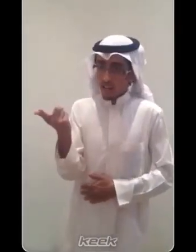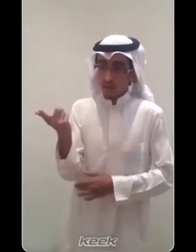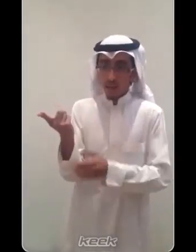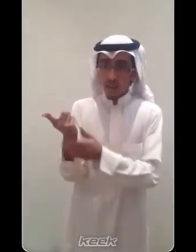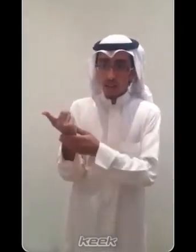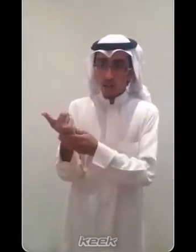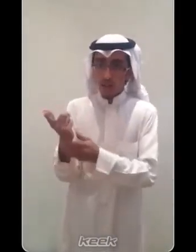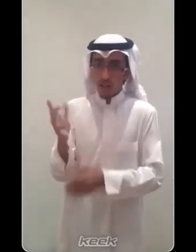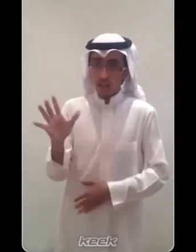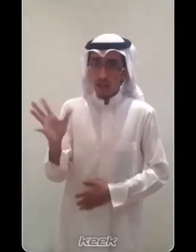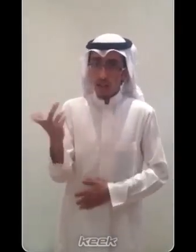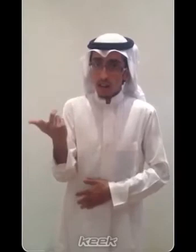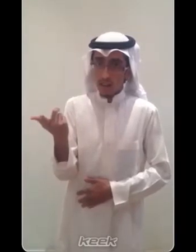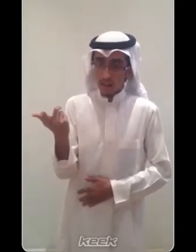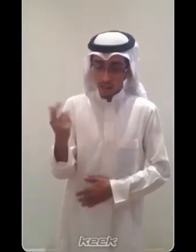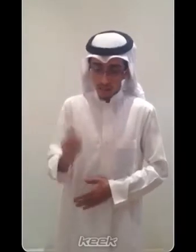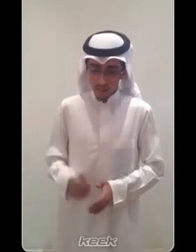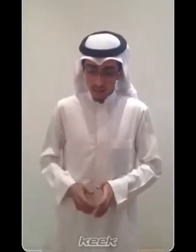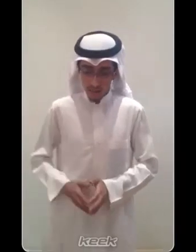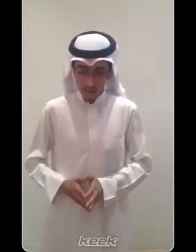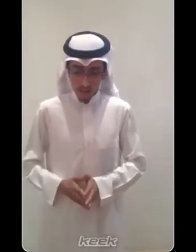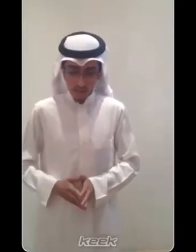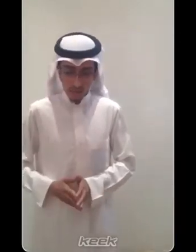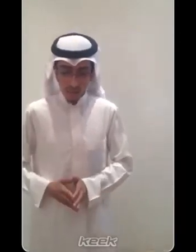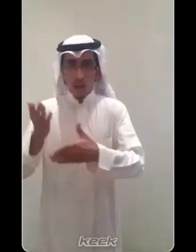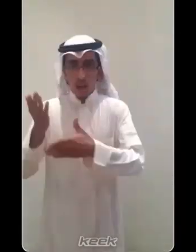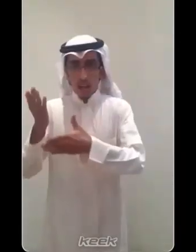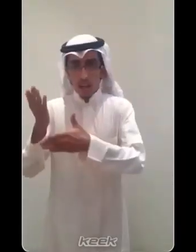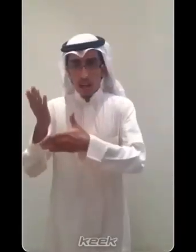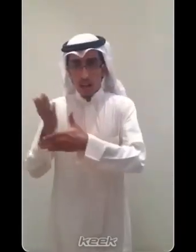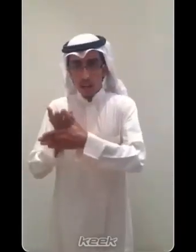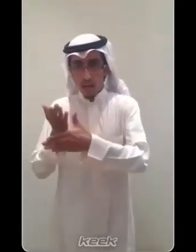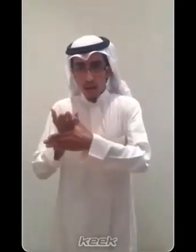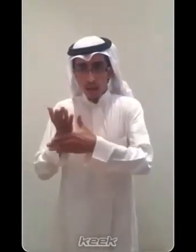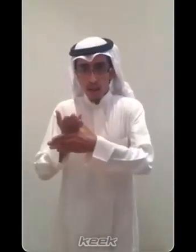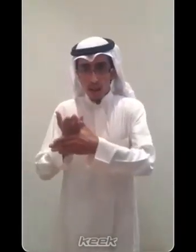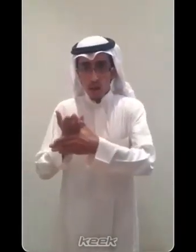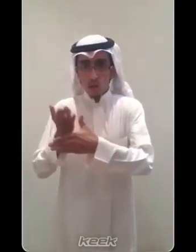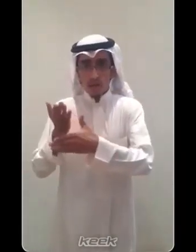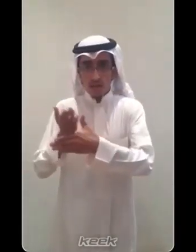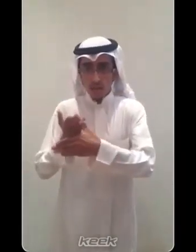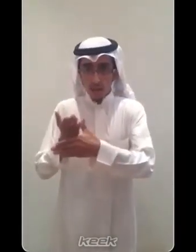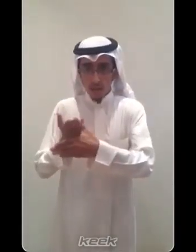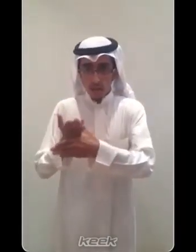اليد الواحدة كيف لماذا أو سبب